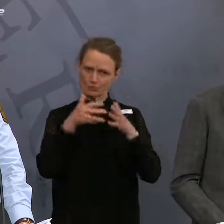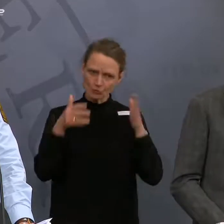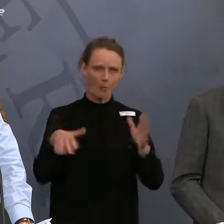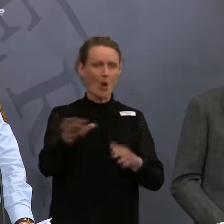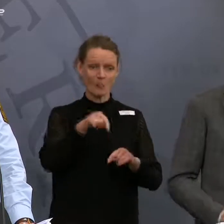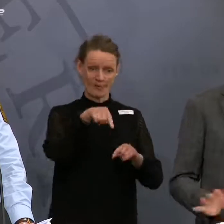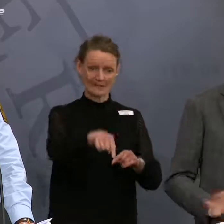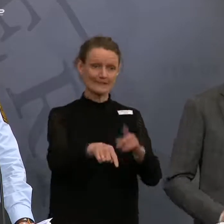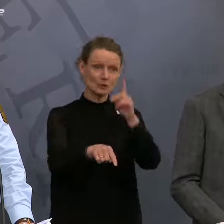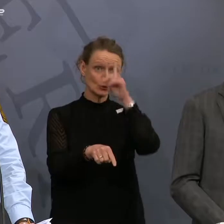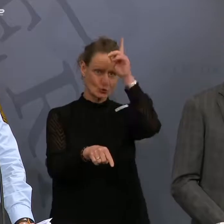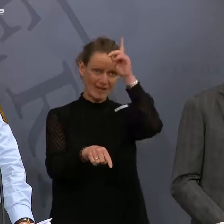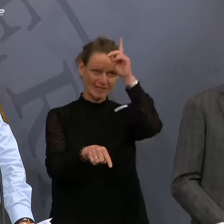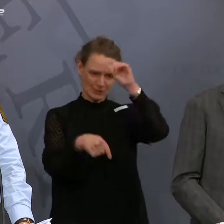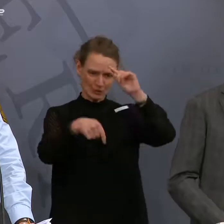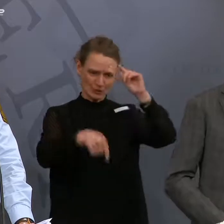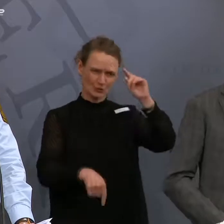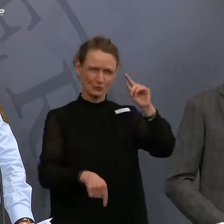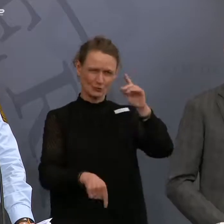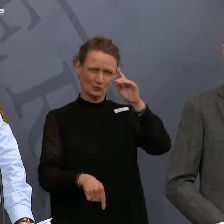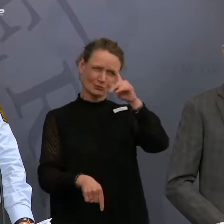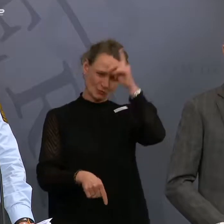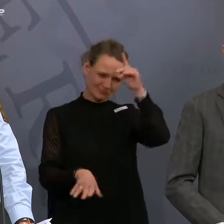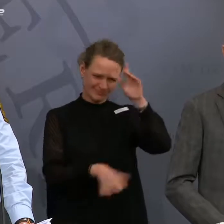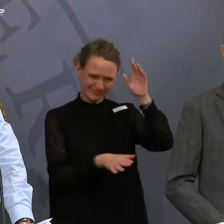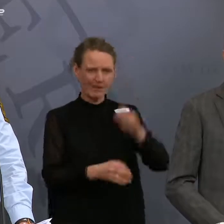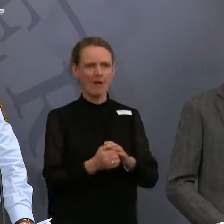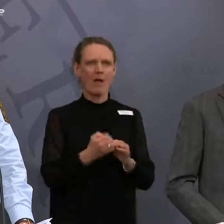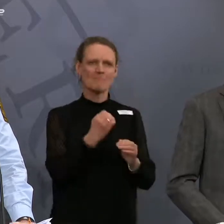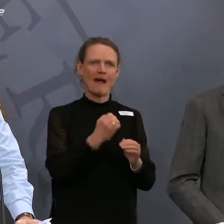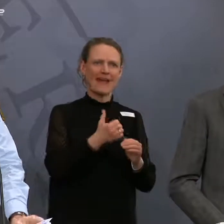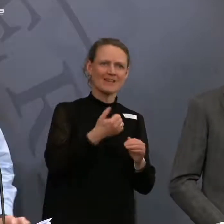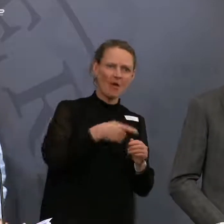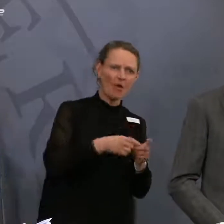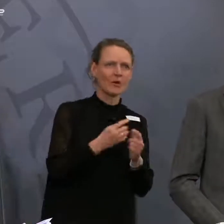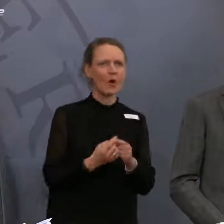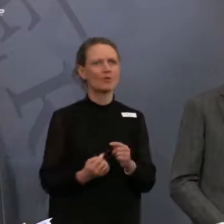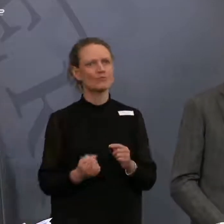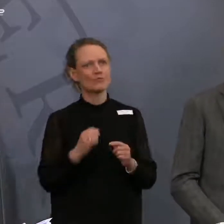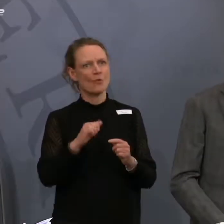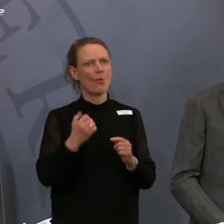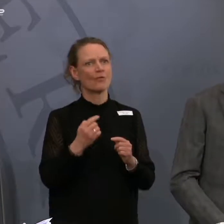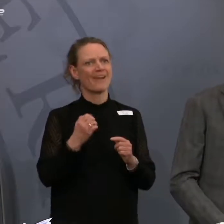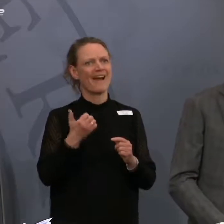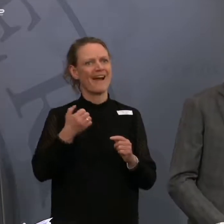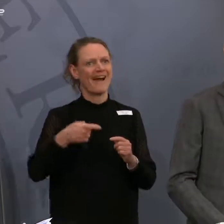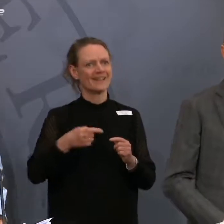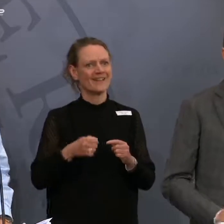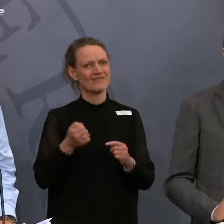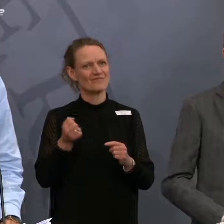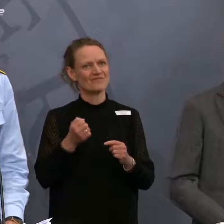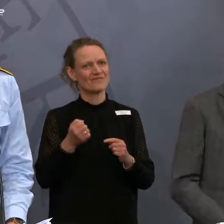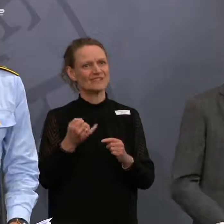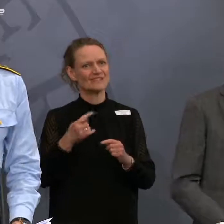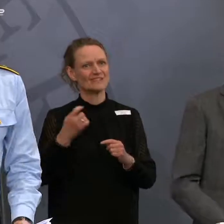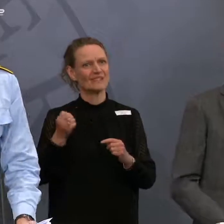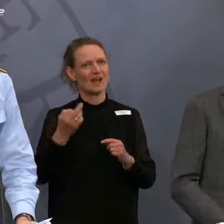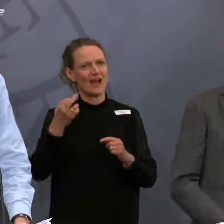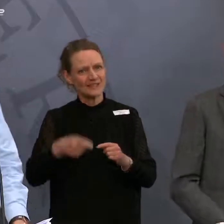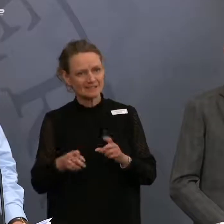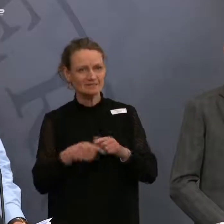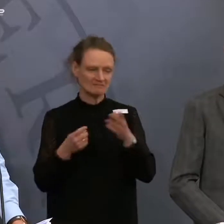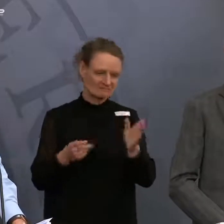Tyskland, i det sydlige Tyskland, Bayern og Nordrejn-Vestfaren, to store meget tyske delstater. De områder i Frankrig, Corsica,